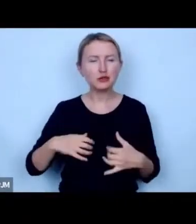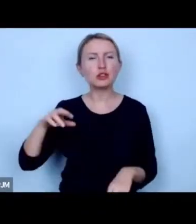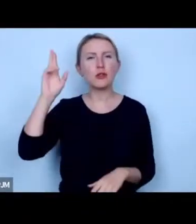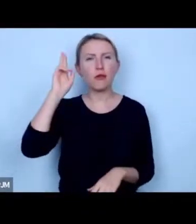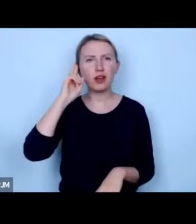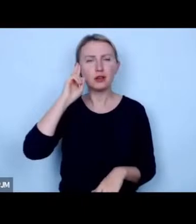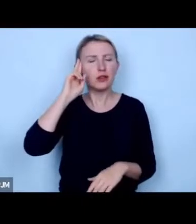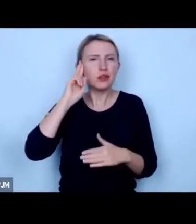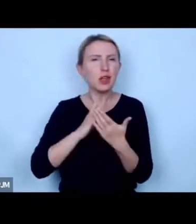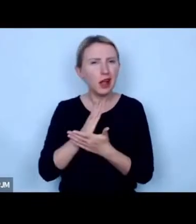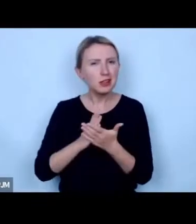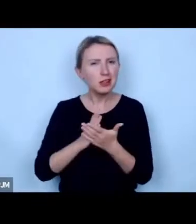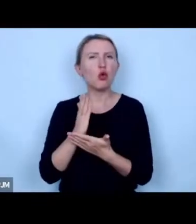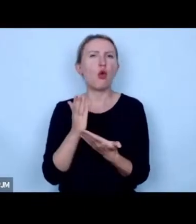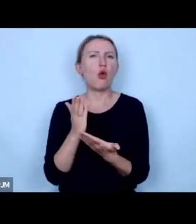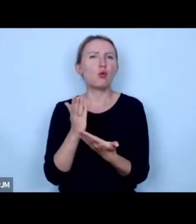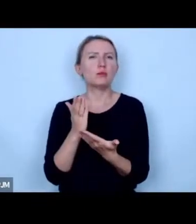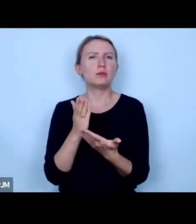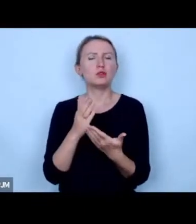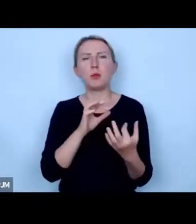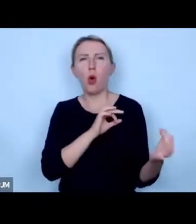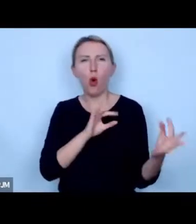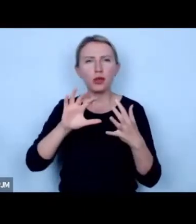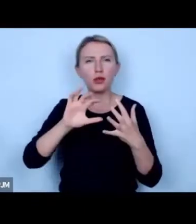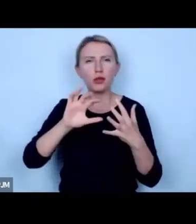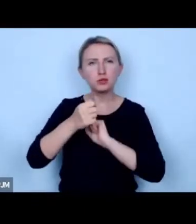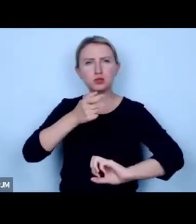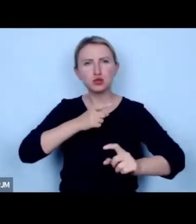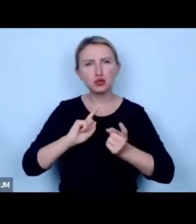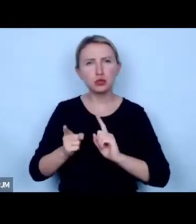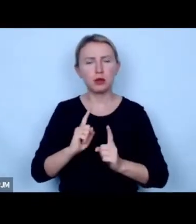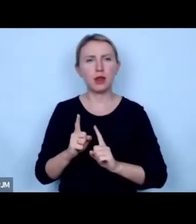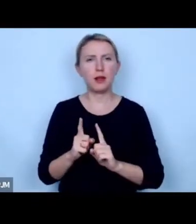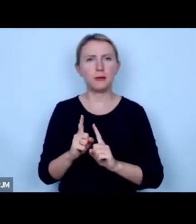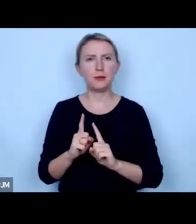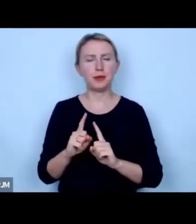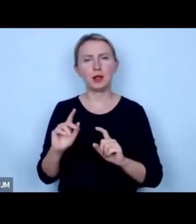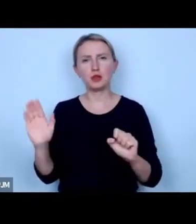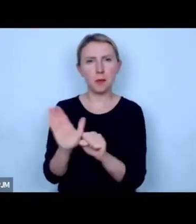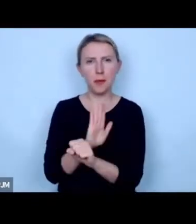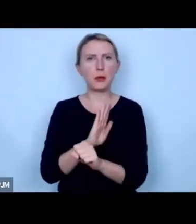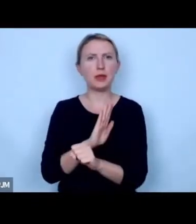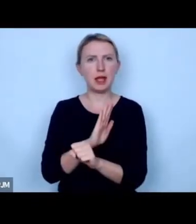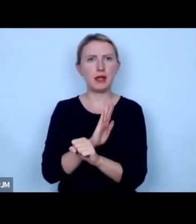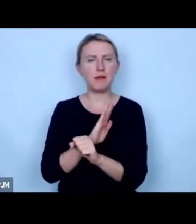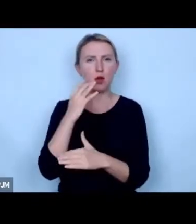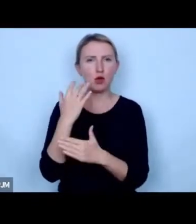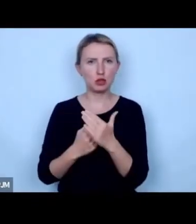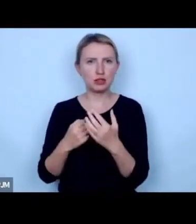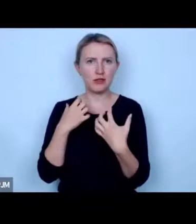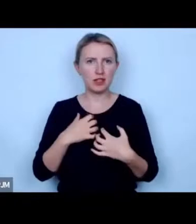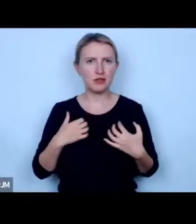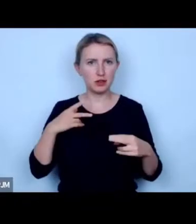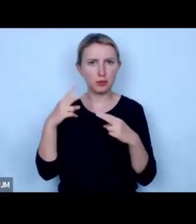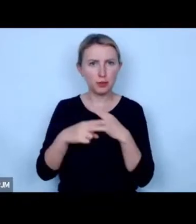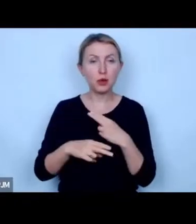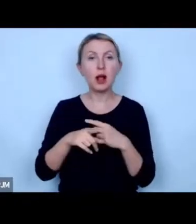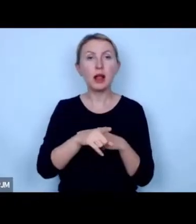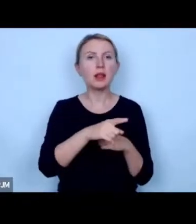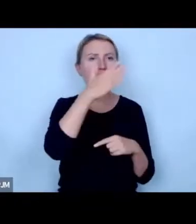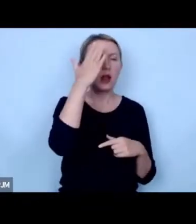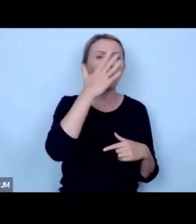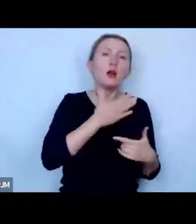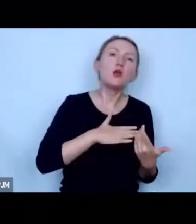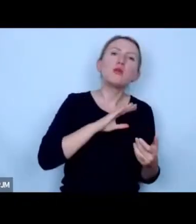przełamanie natychmiastowe czy szybkie czy całkowite wykorzystywania zwierząt a te które wolą metodę